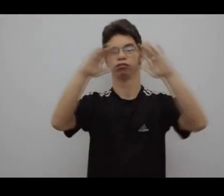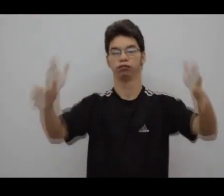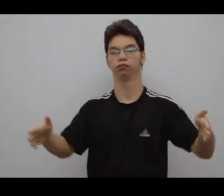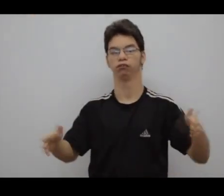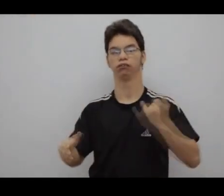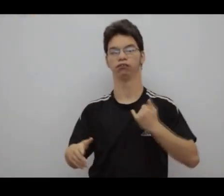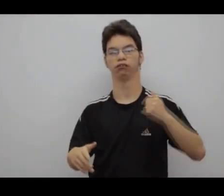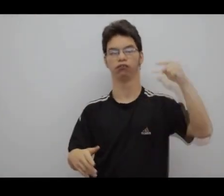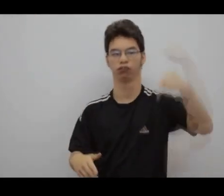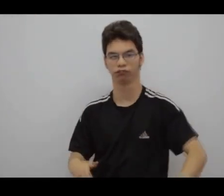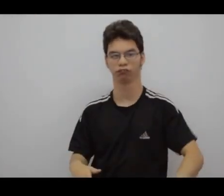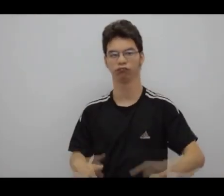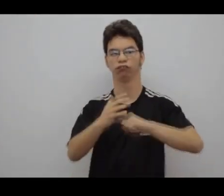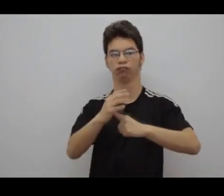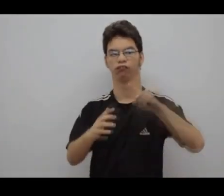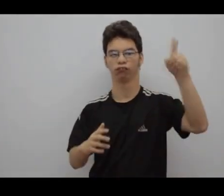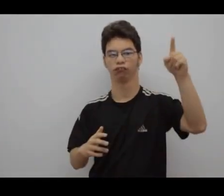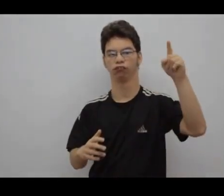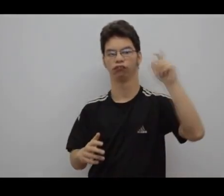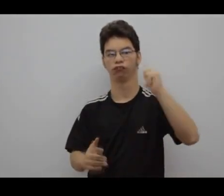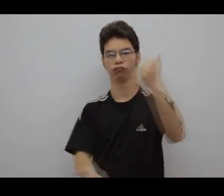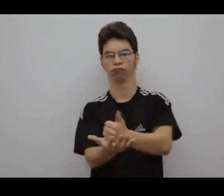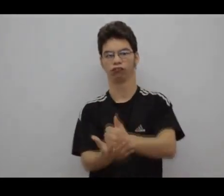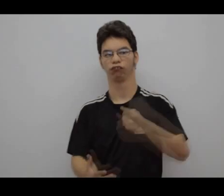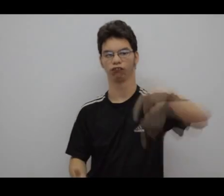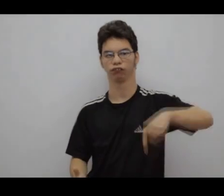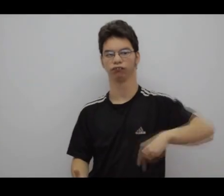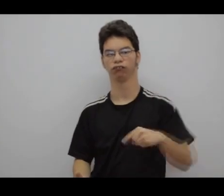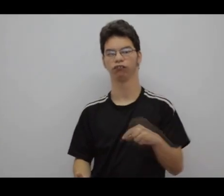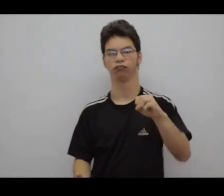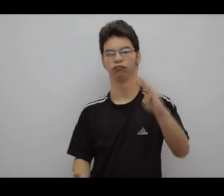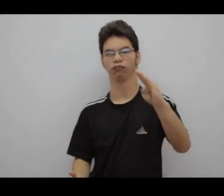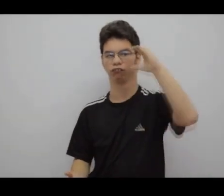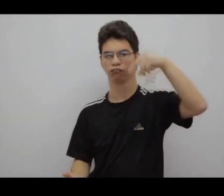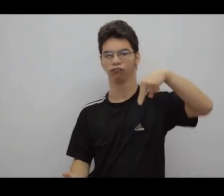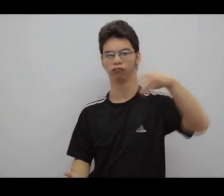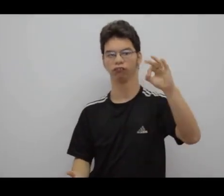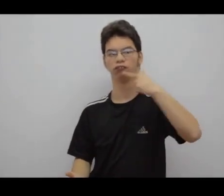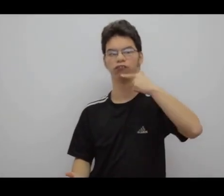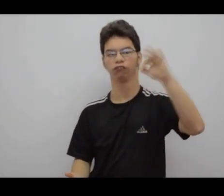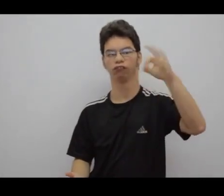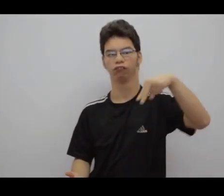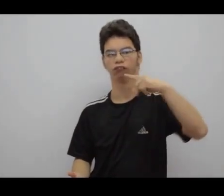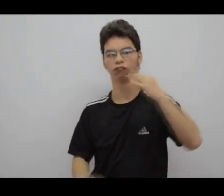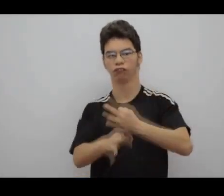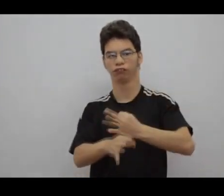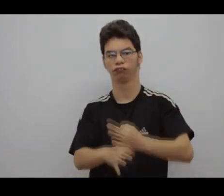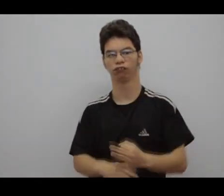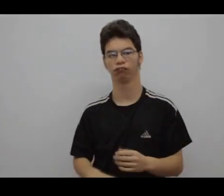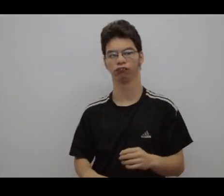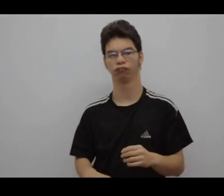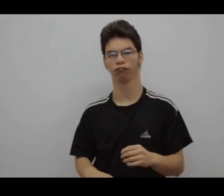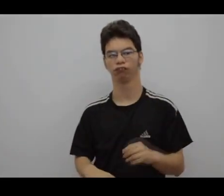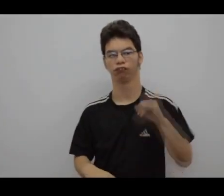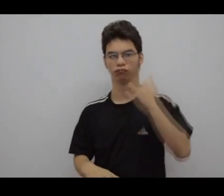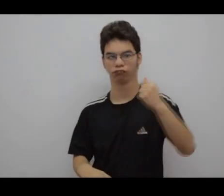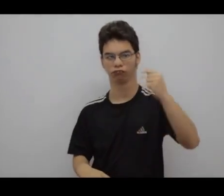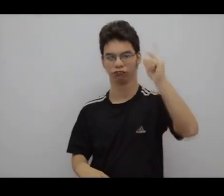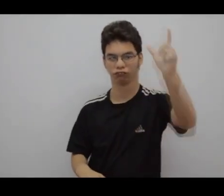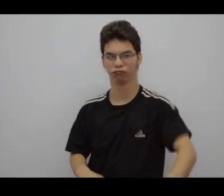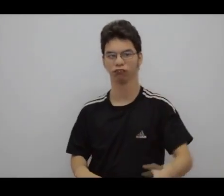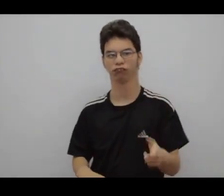un clavo en la sien, lo deja en una quinta, a donde hoy en Buenos Aires está el Instituto Bernasconi, una escuela.